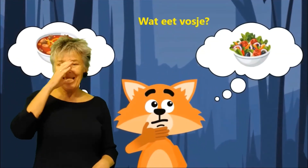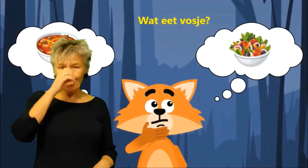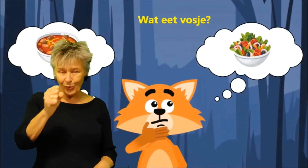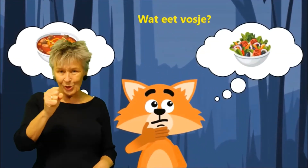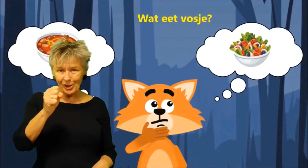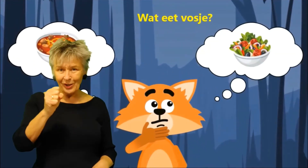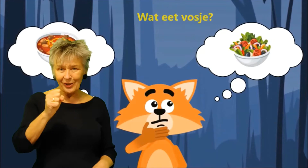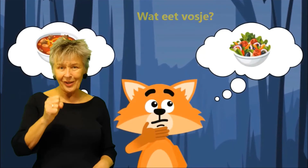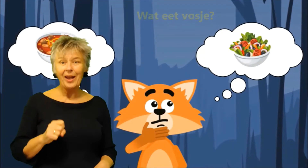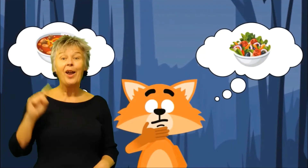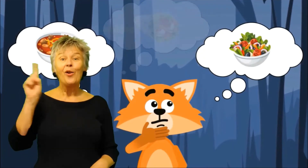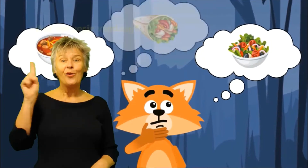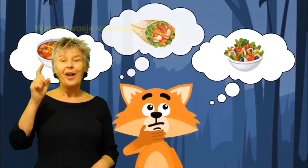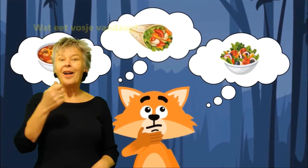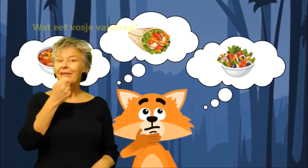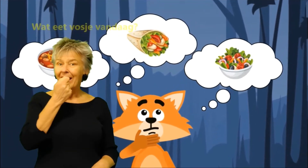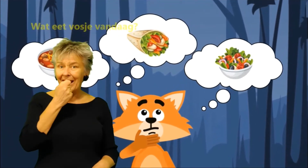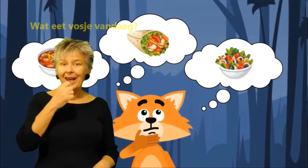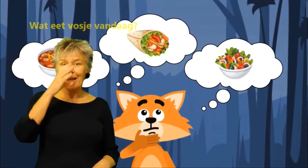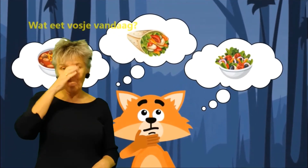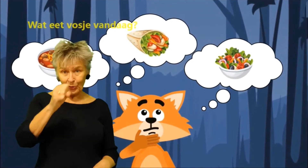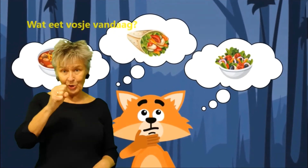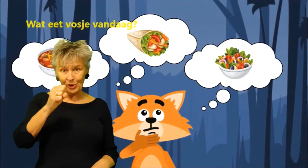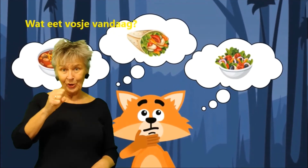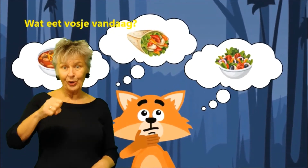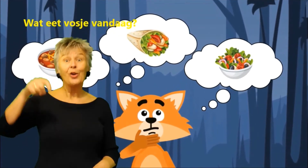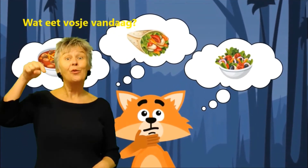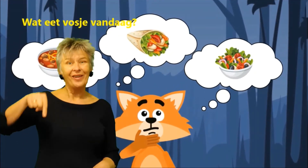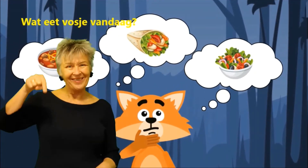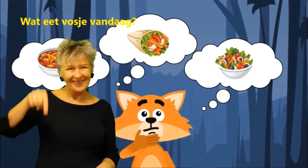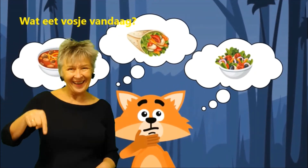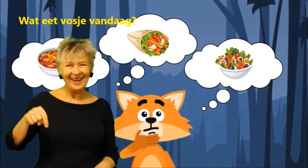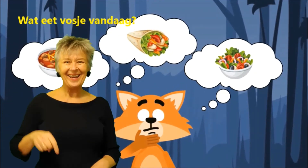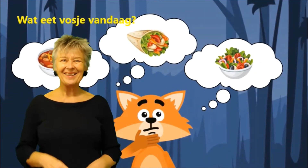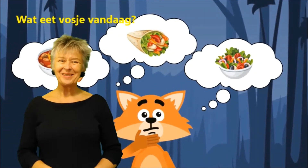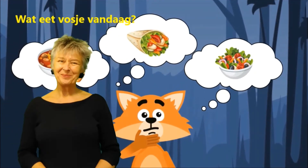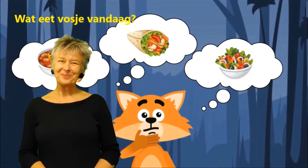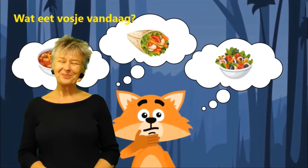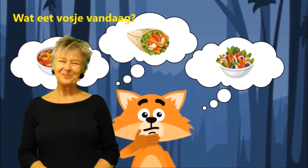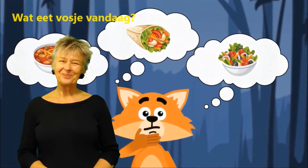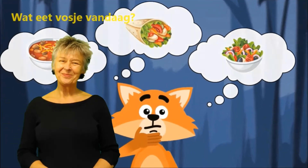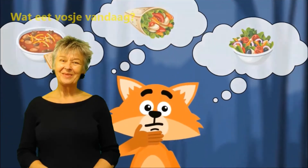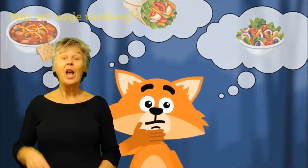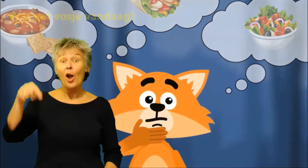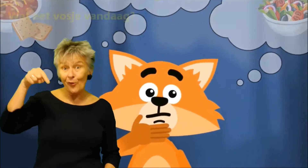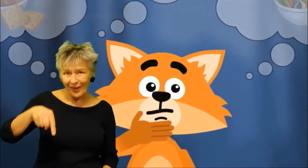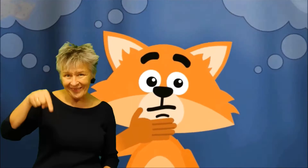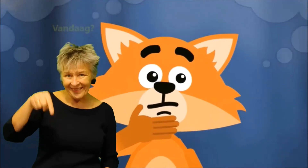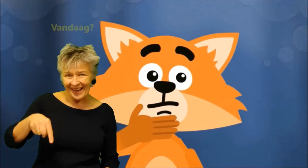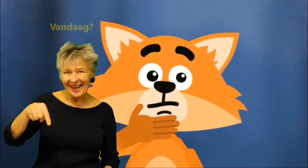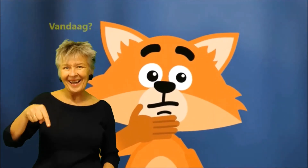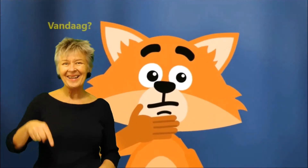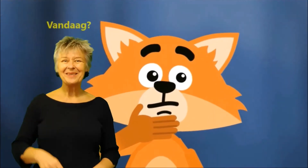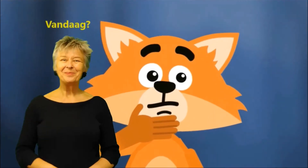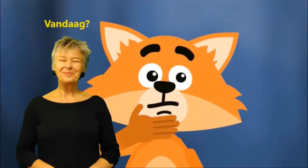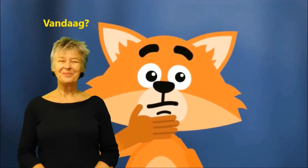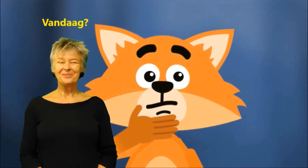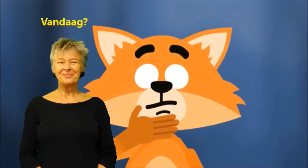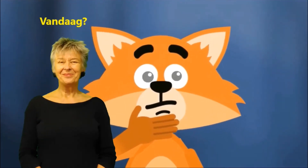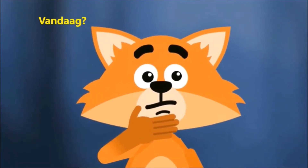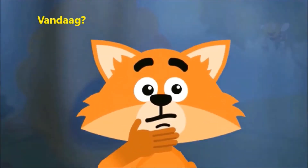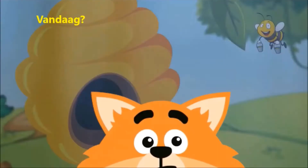eet Vosje? Wat eet Vosje? Van daar Van daar